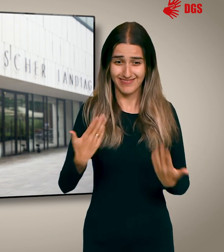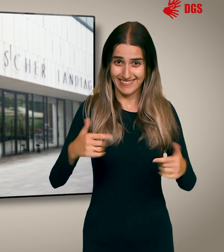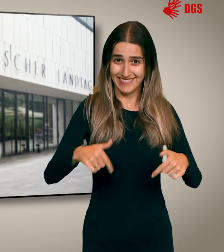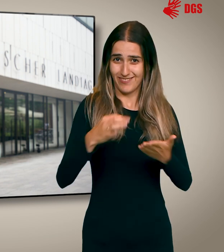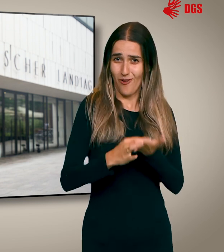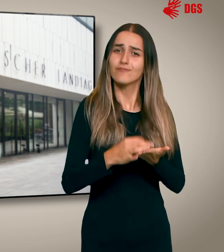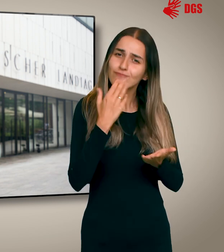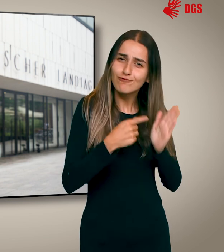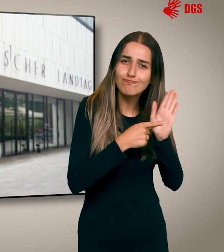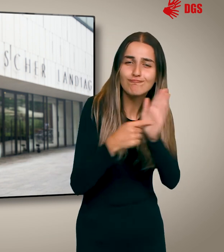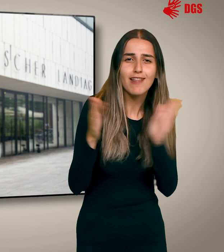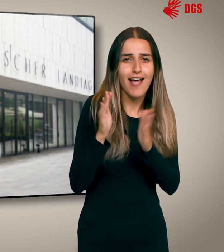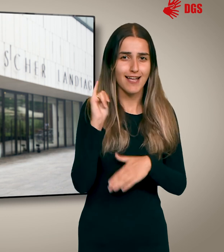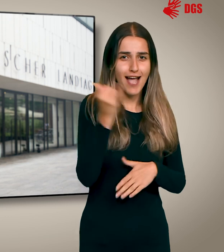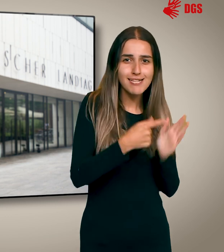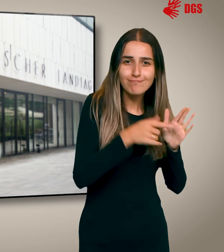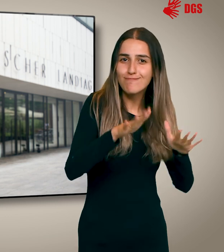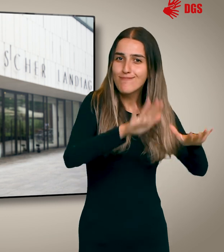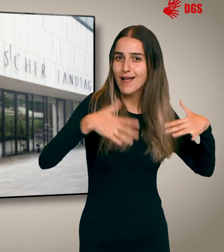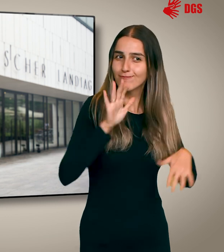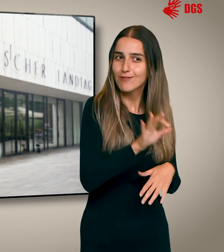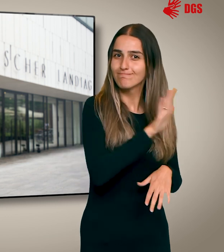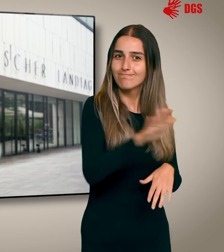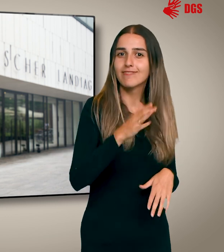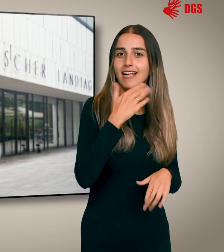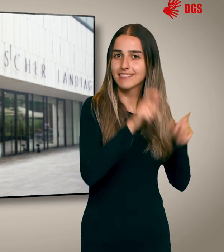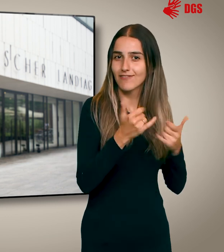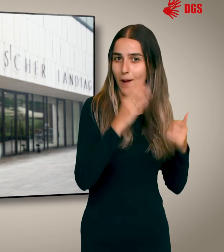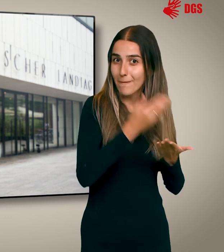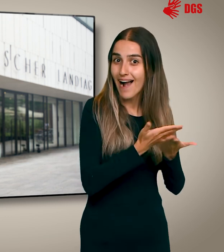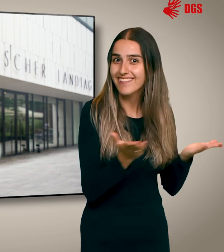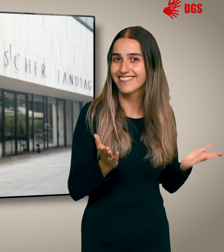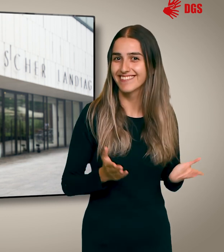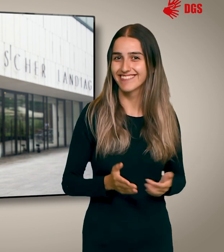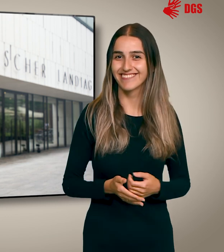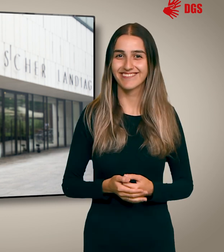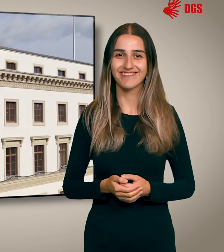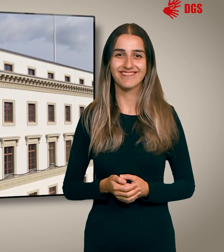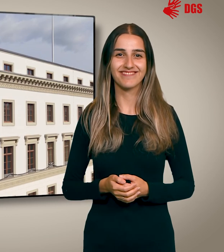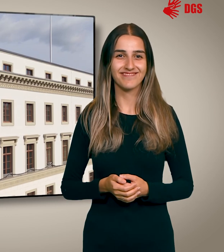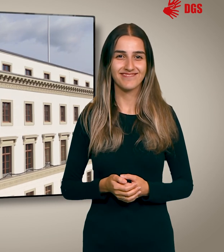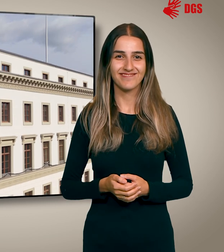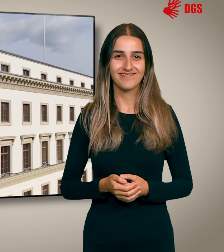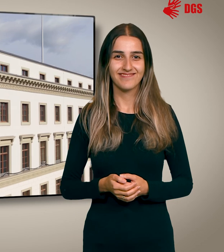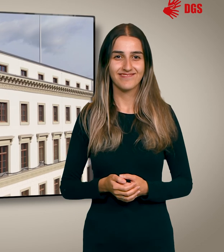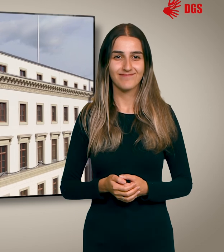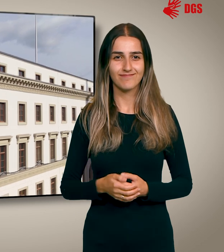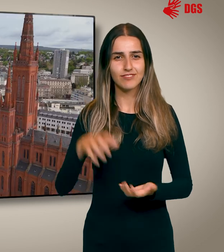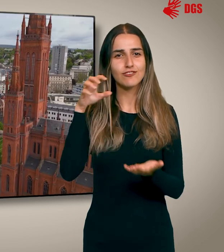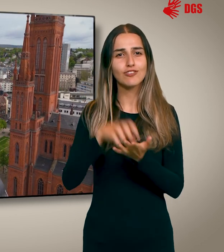dahin nehme ich Sie nun mit, auf eine kleine Reise durch das Parlament der Hessinnen und Hessen. Das Stadtschloss